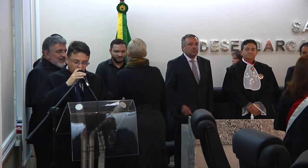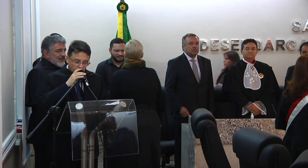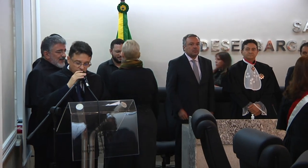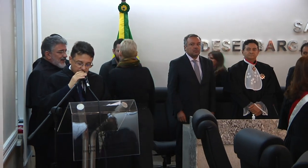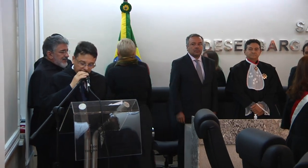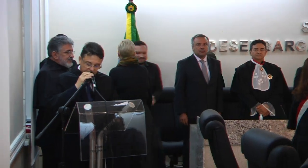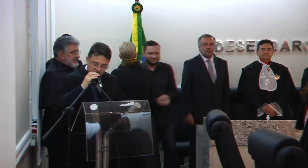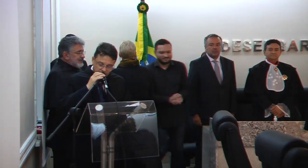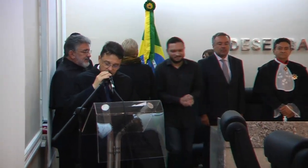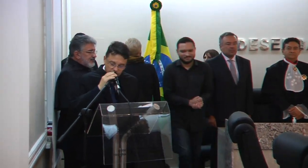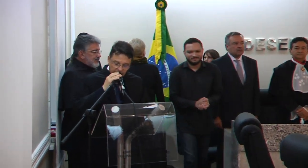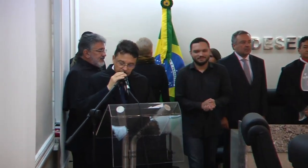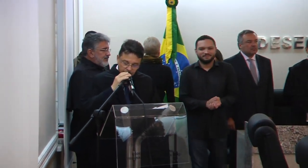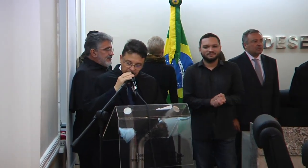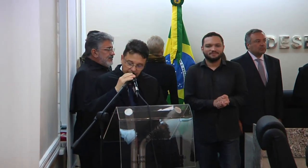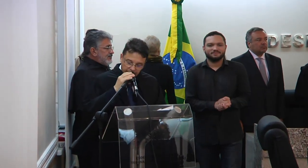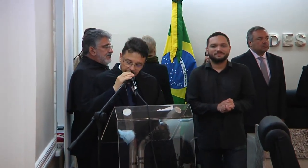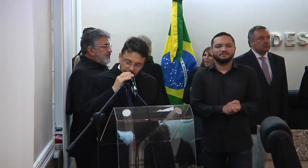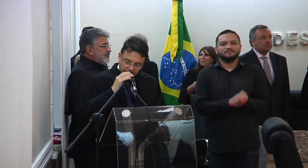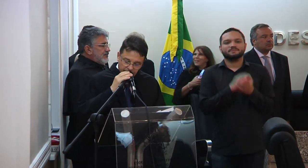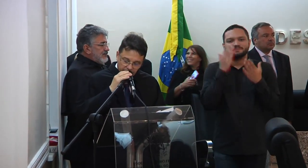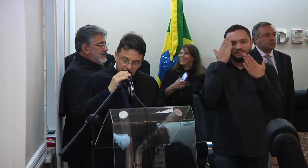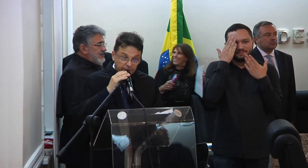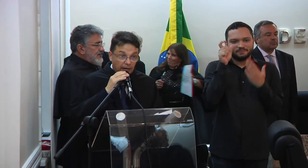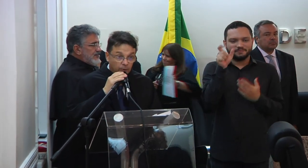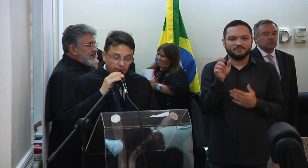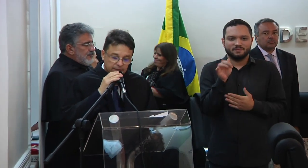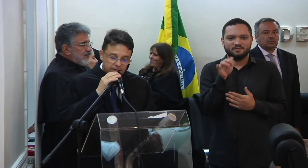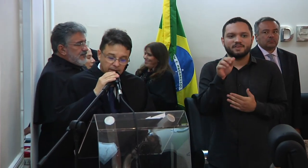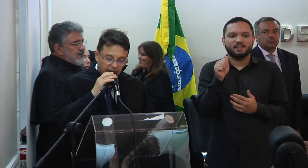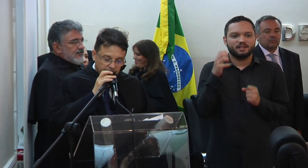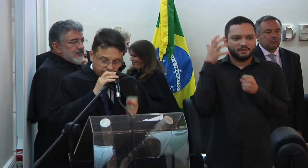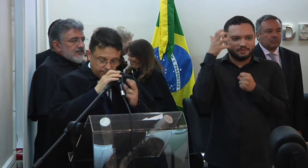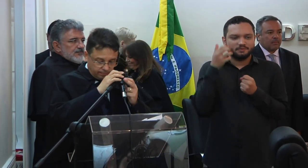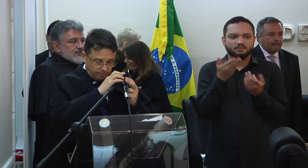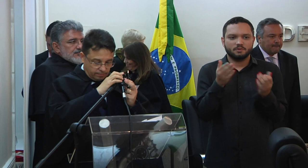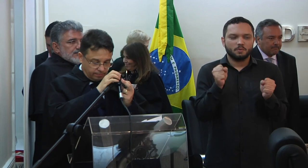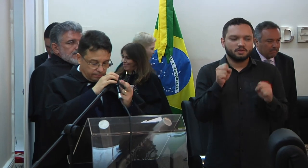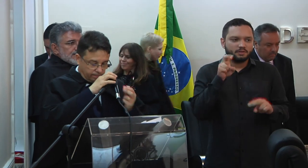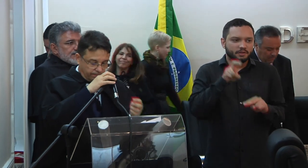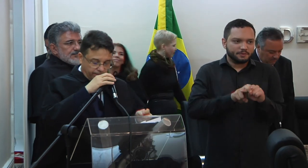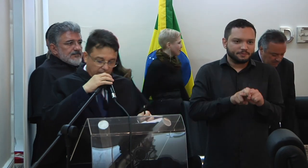nossos agradecimentos à cantora lírica Fernanda Fialho podem sentar